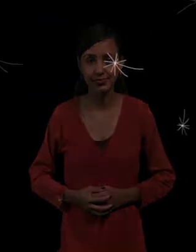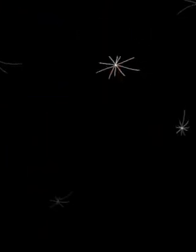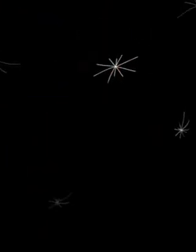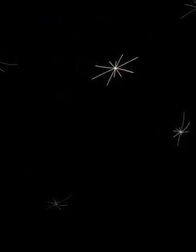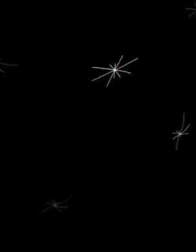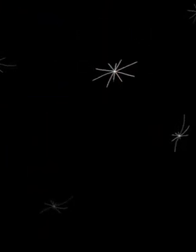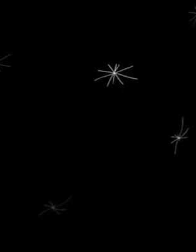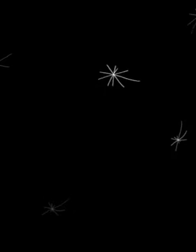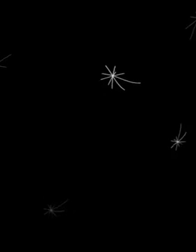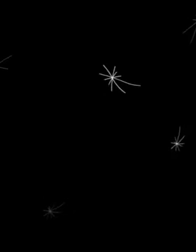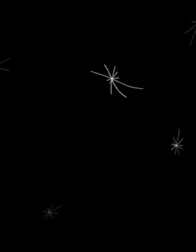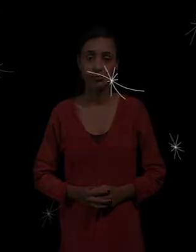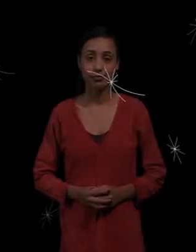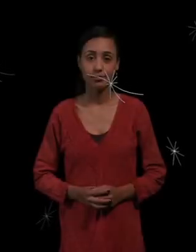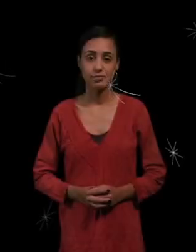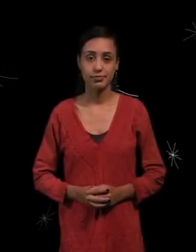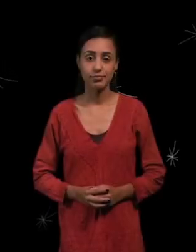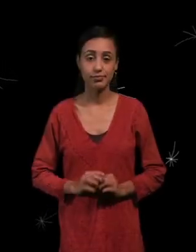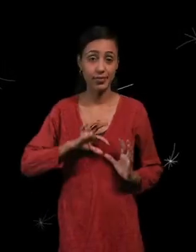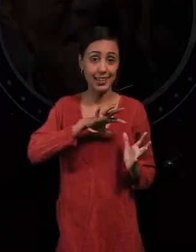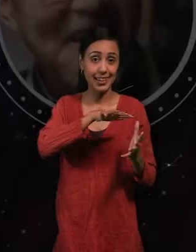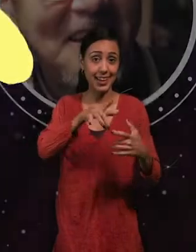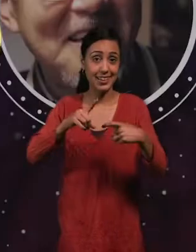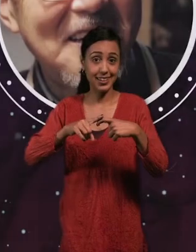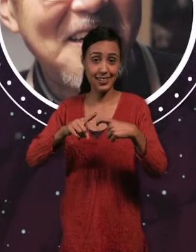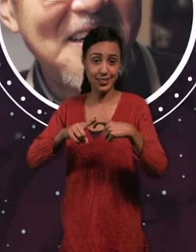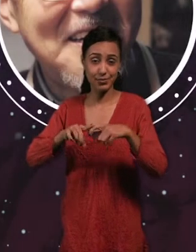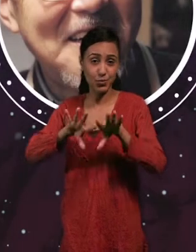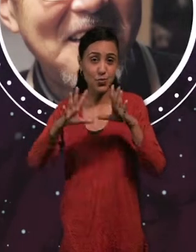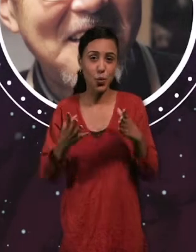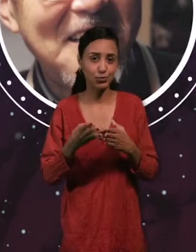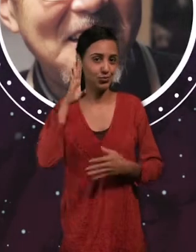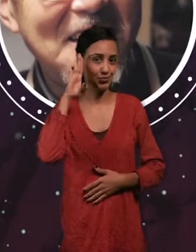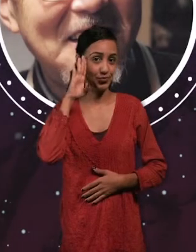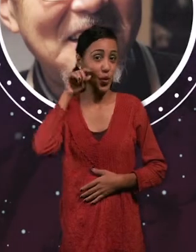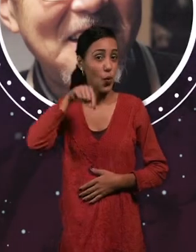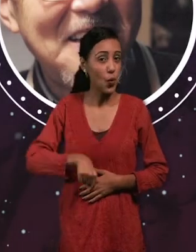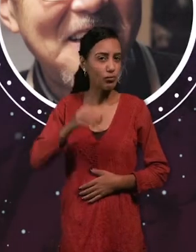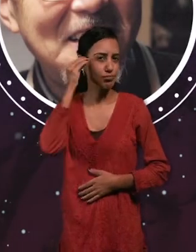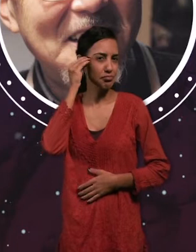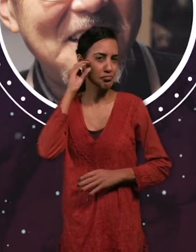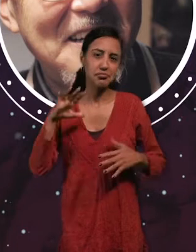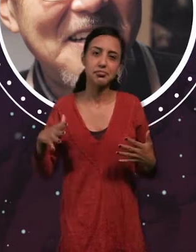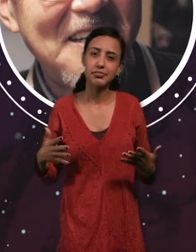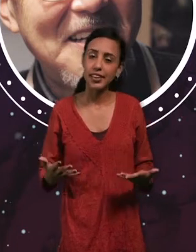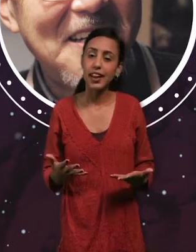Galaxia K, un mundo de animación. En el día de hoy conocerás cómo se hacían los